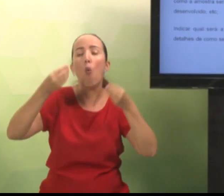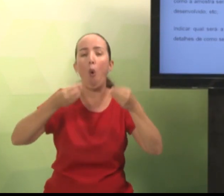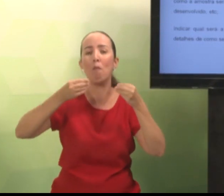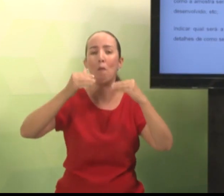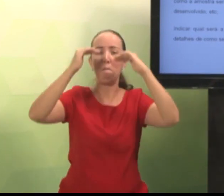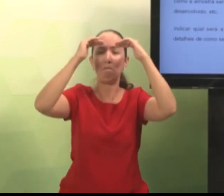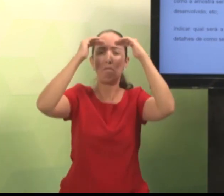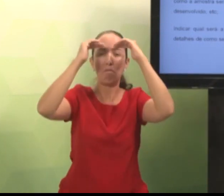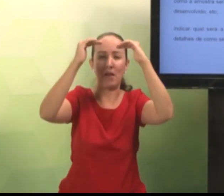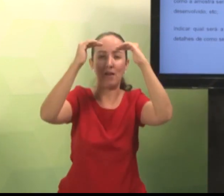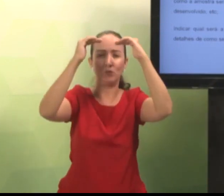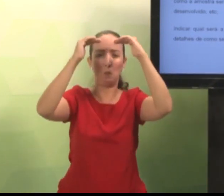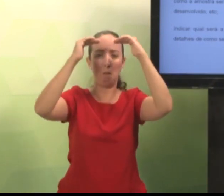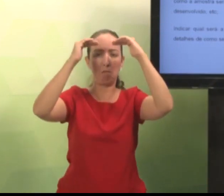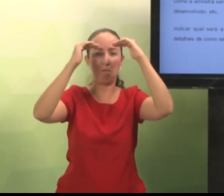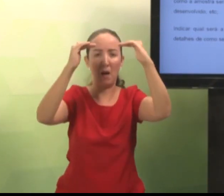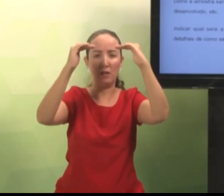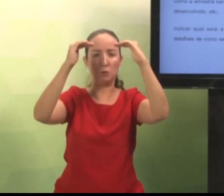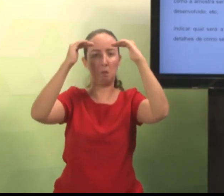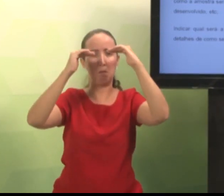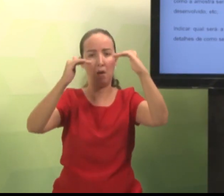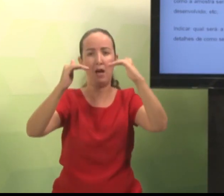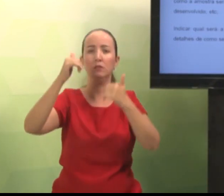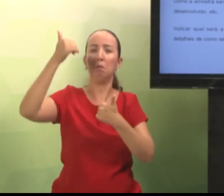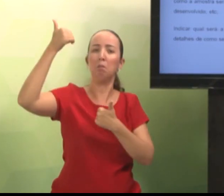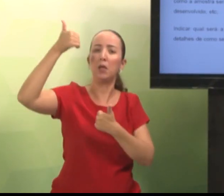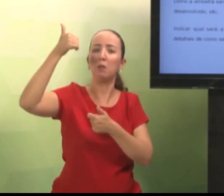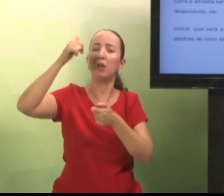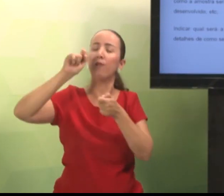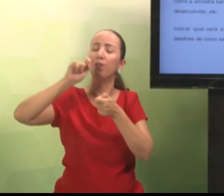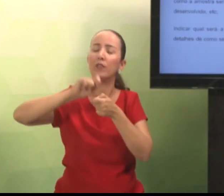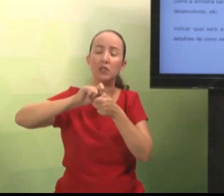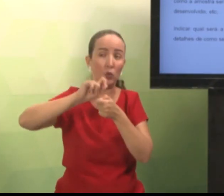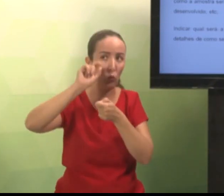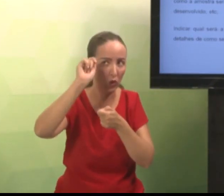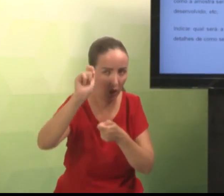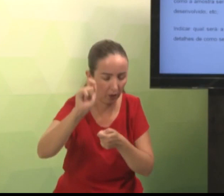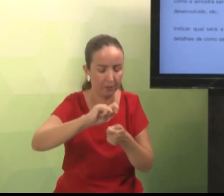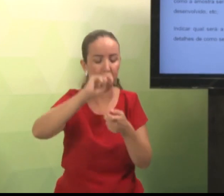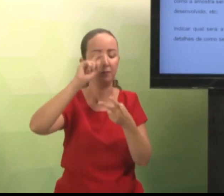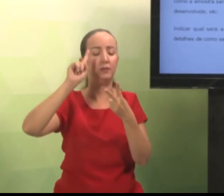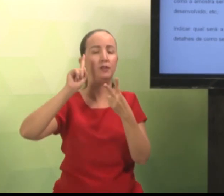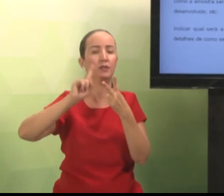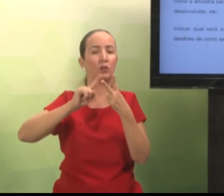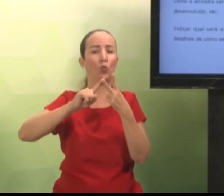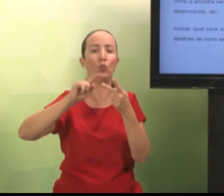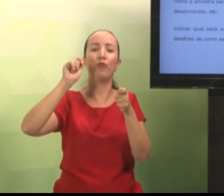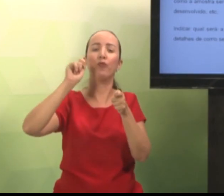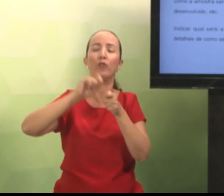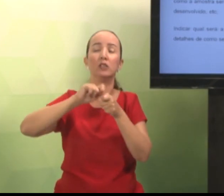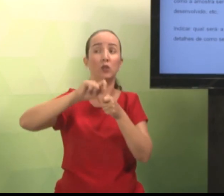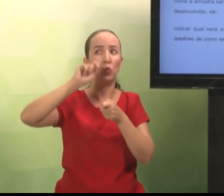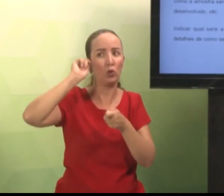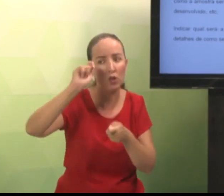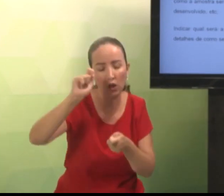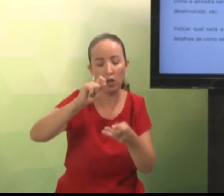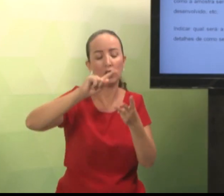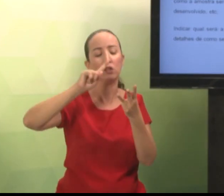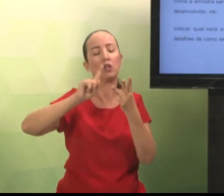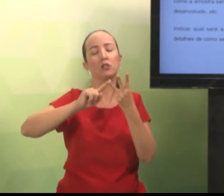parágrafos para descrever isso. Então, você vai colocar aqui o passo a passo. Primeiro, o